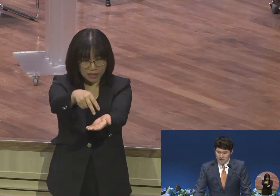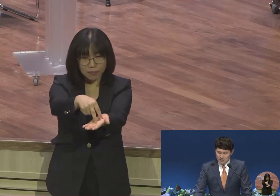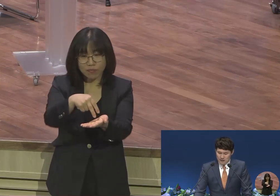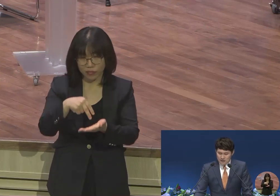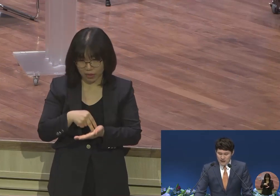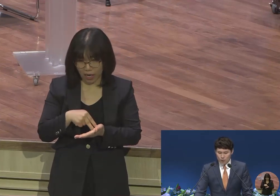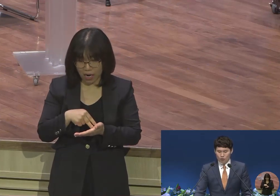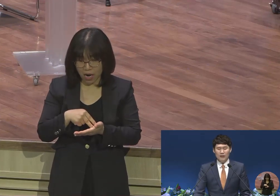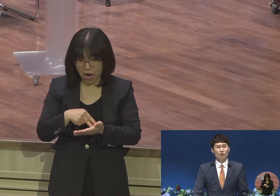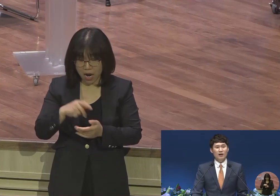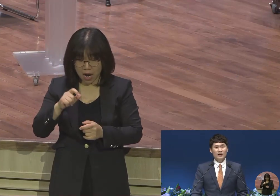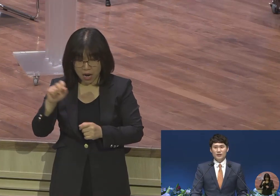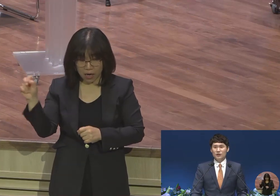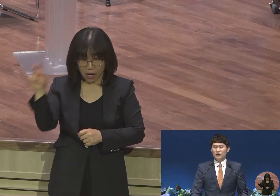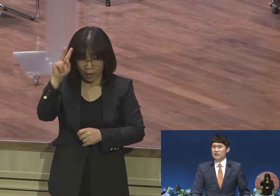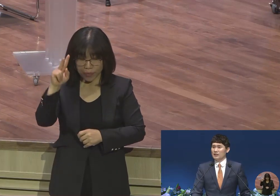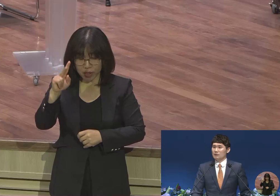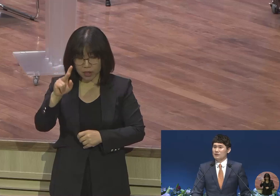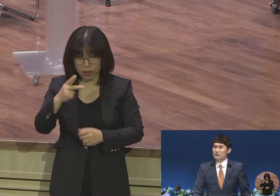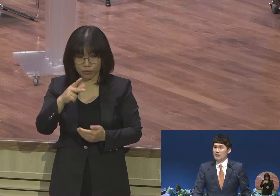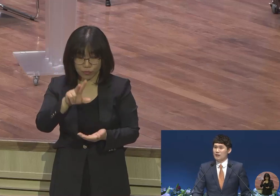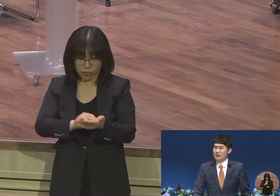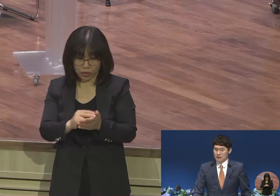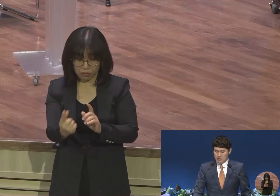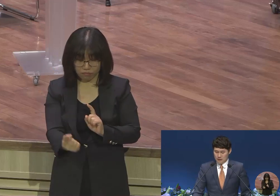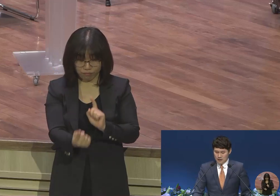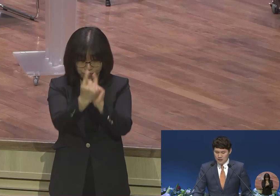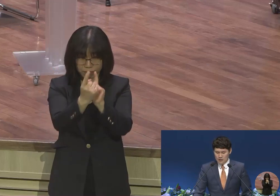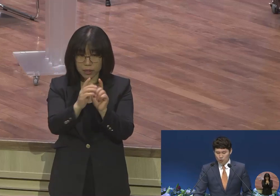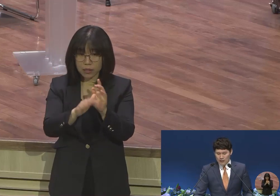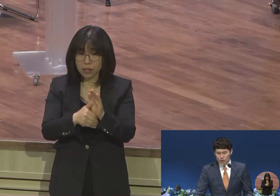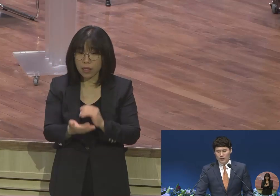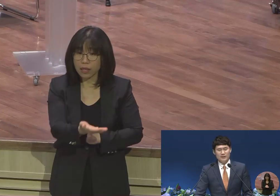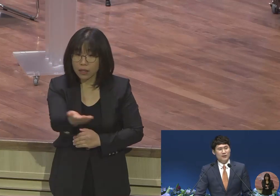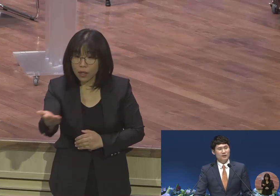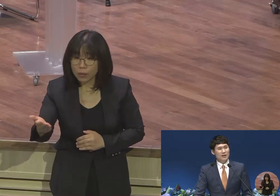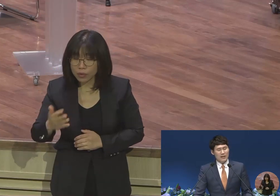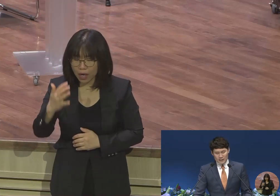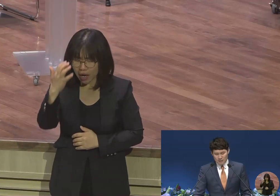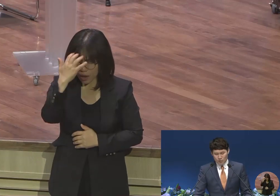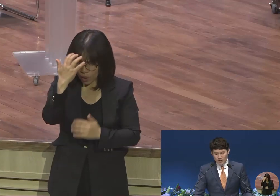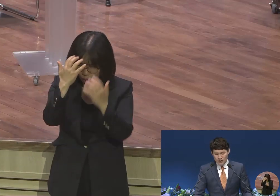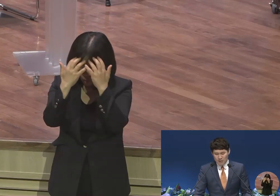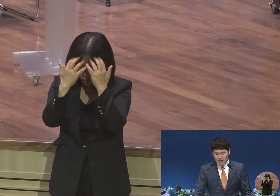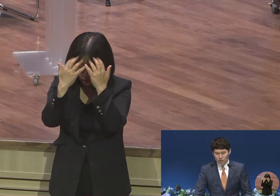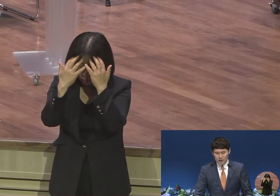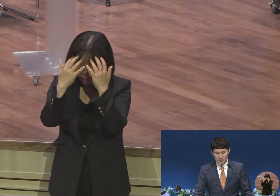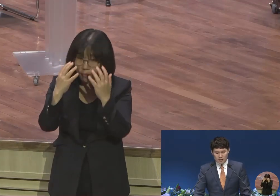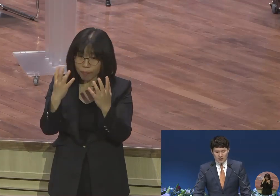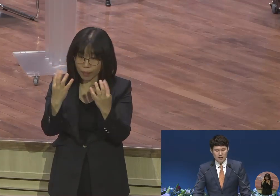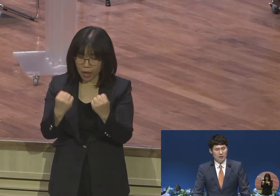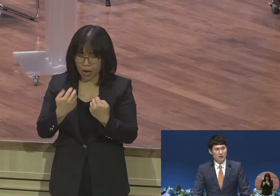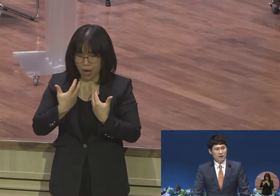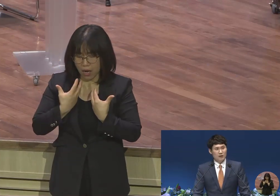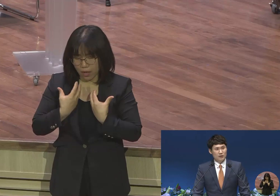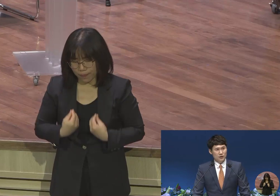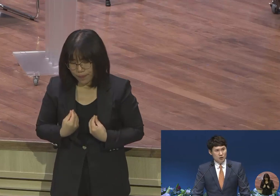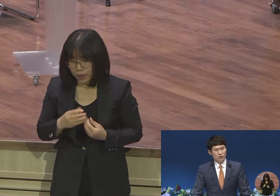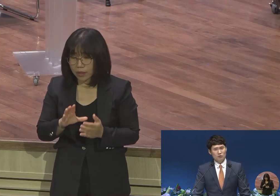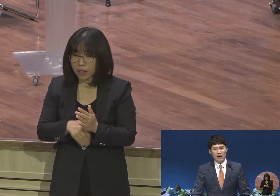그러한 고난과 역경이 찾아왔을 때 그 고난으로 인해서 낙심과 절망 가운데 있을 때 여러분들은